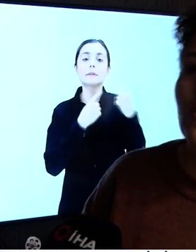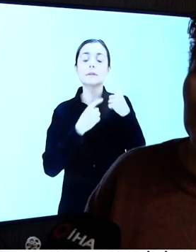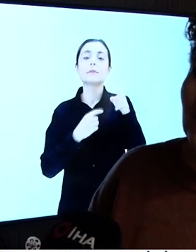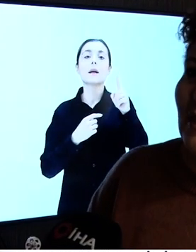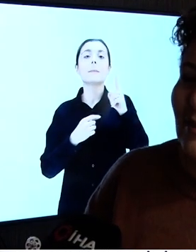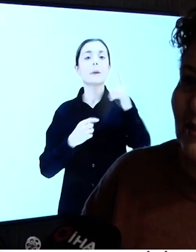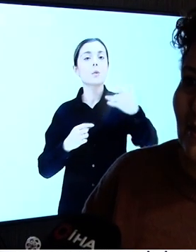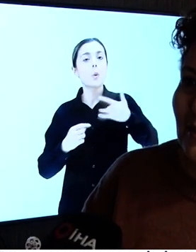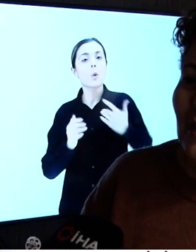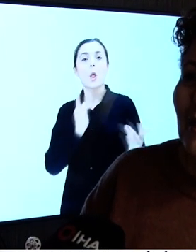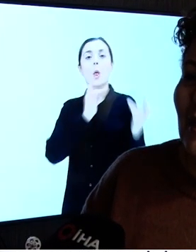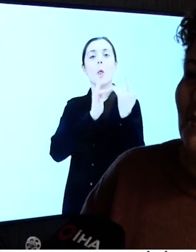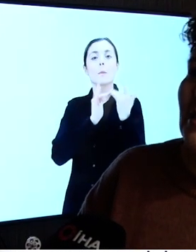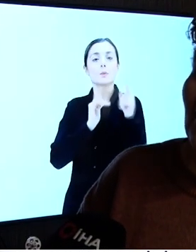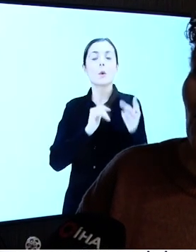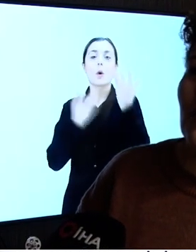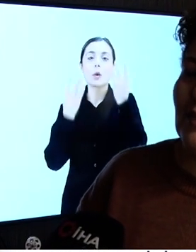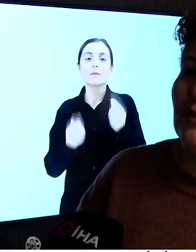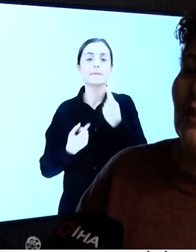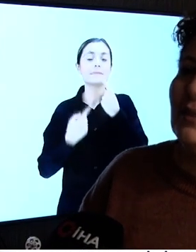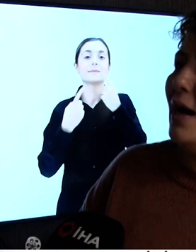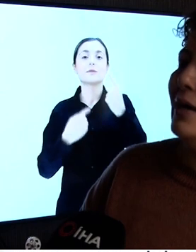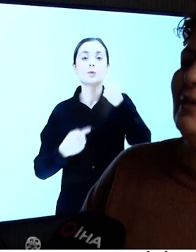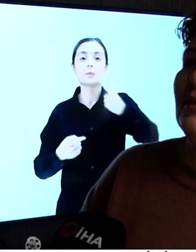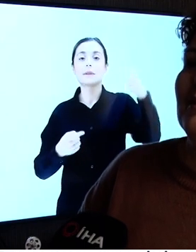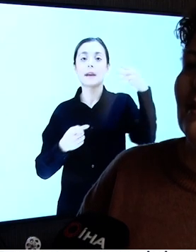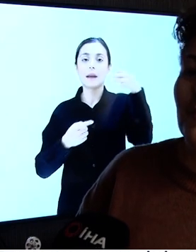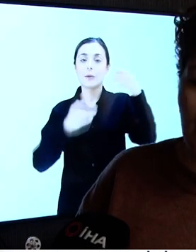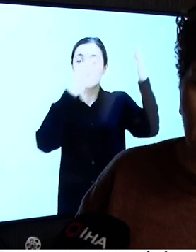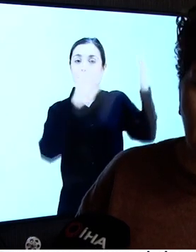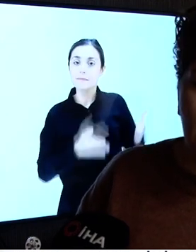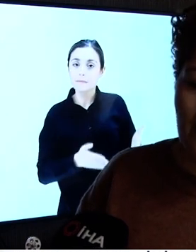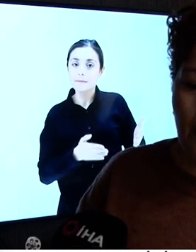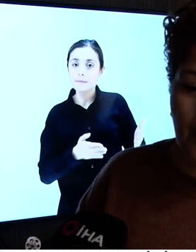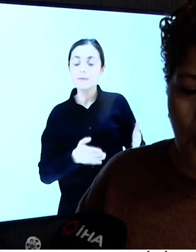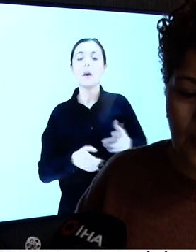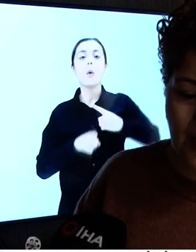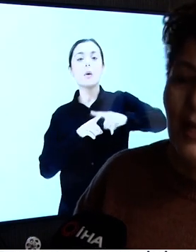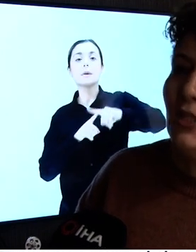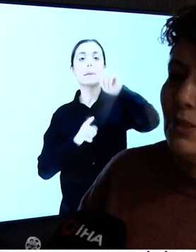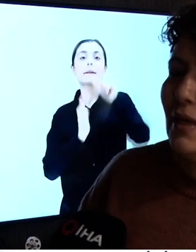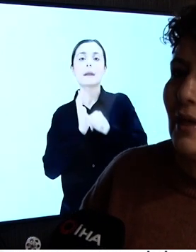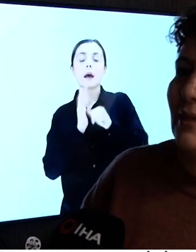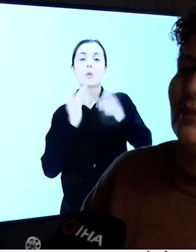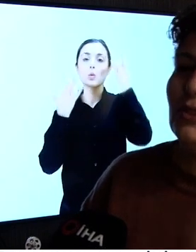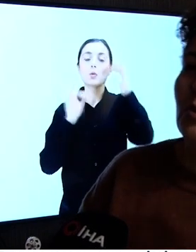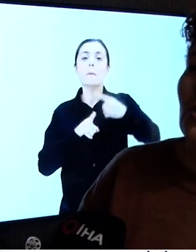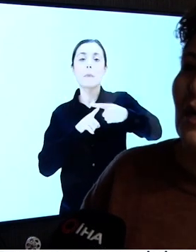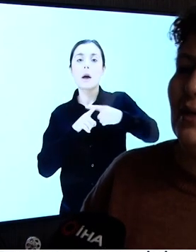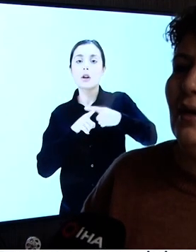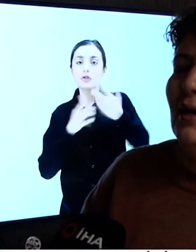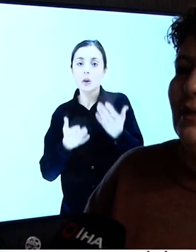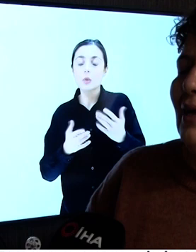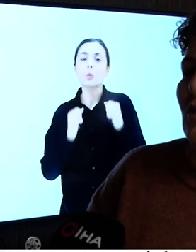uzun yıllar boyunca Türk İşaret Dili Tercümanlığını yaptım. Pandemi sürecinde Eğitim Bilişim Ağı EBA dersleri uzaktan